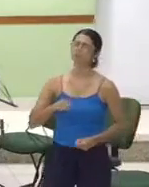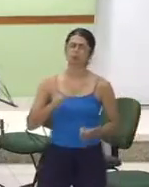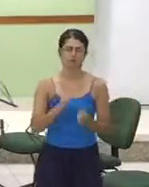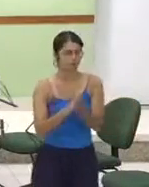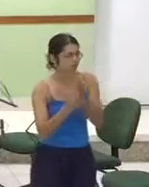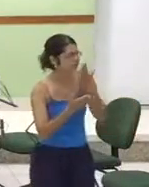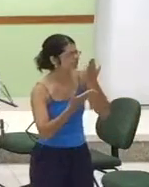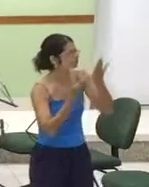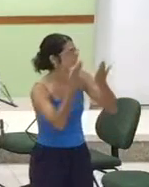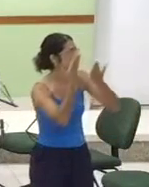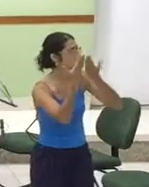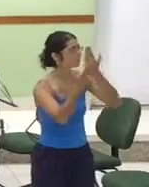Amém.